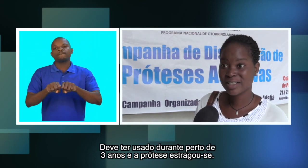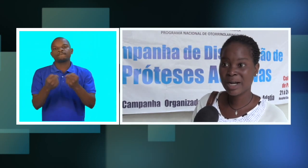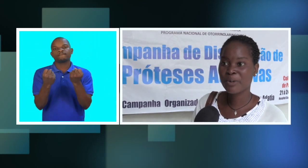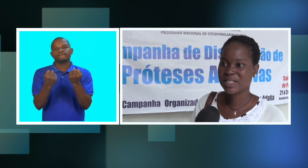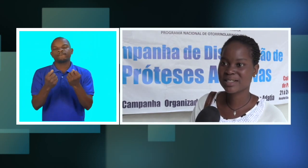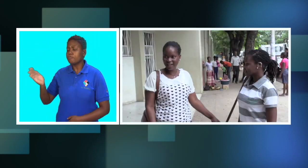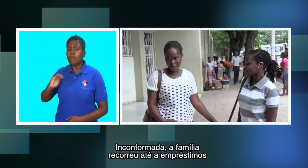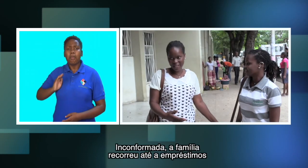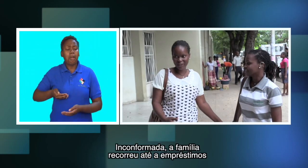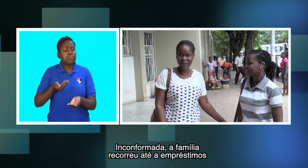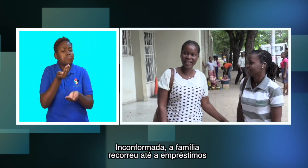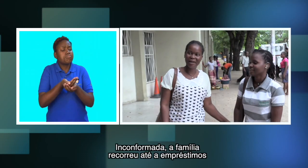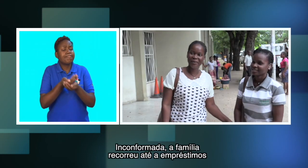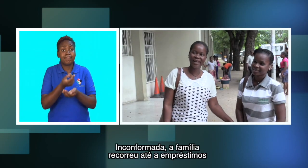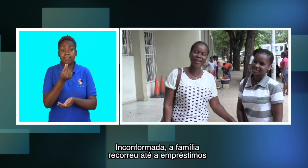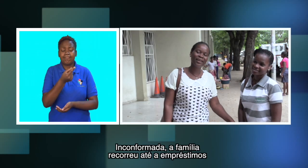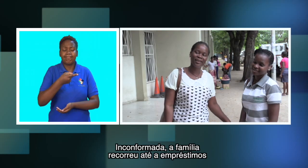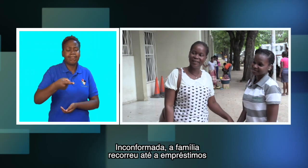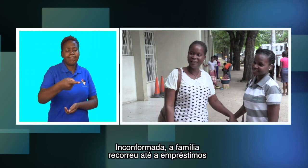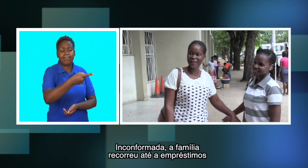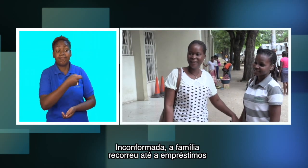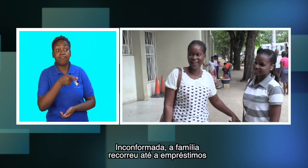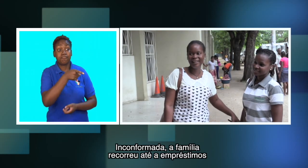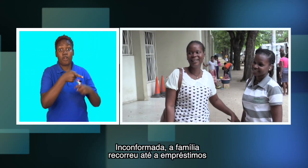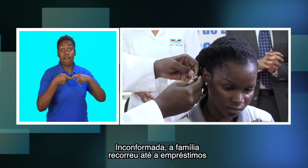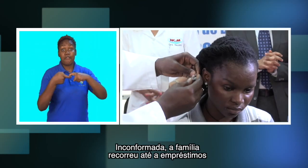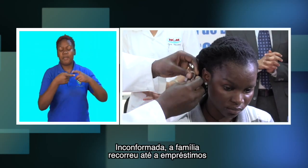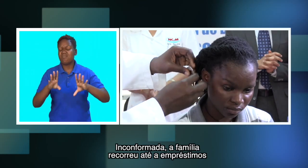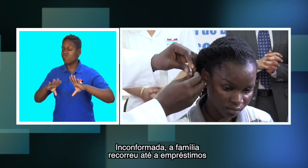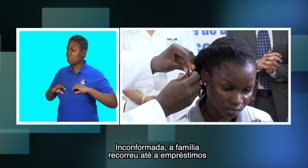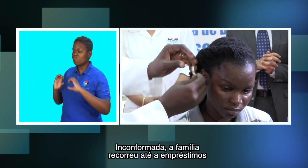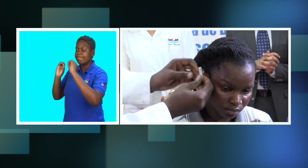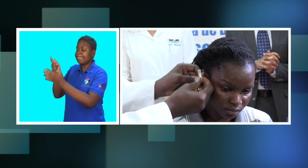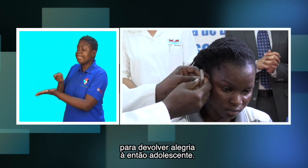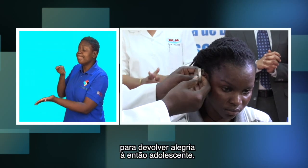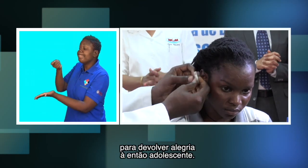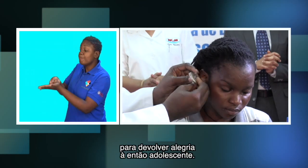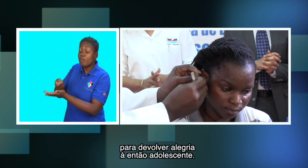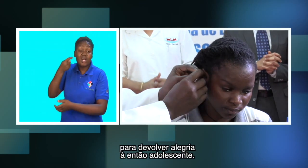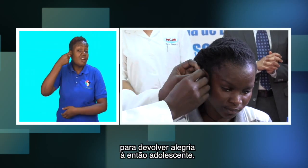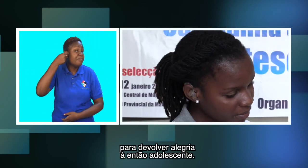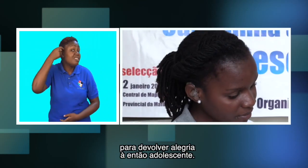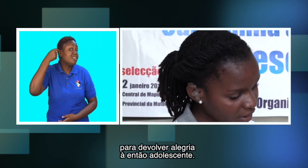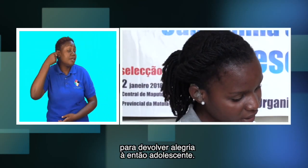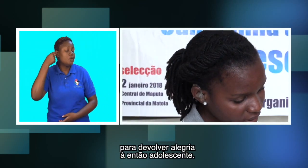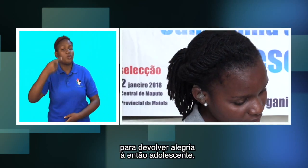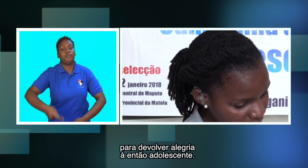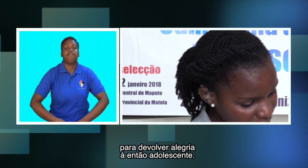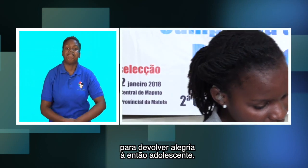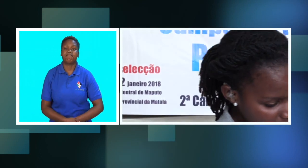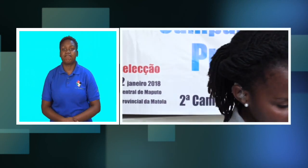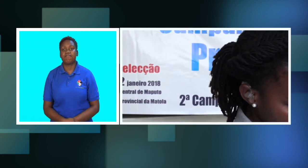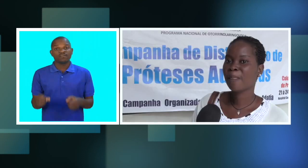prótese estragou-se. Inconformada, a família recorreu até a empréstimos para devolver alegria à